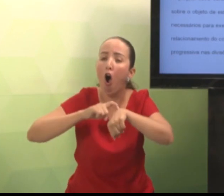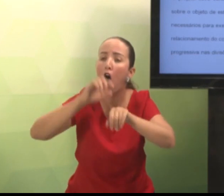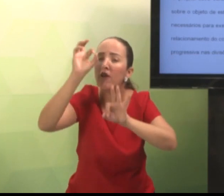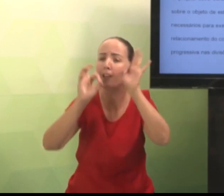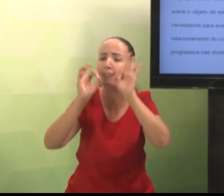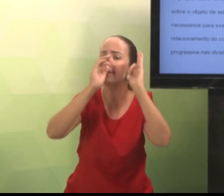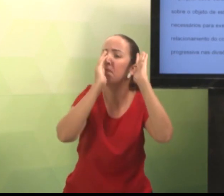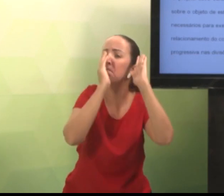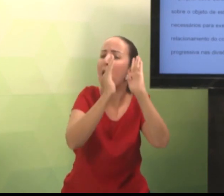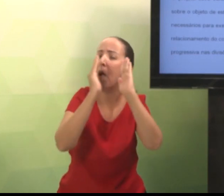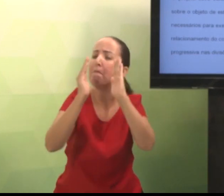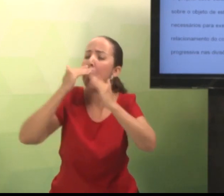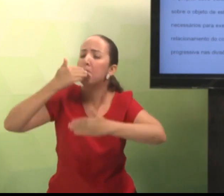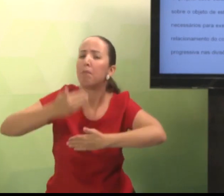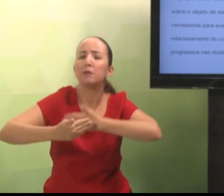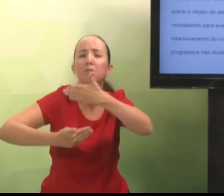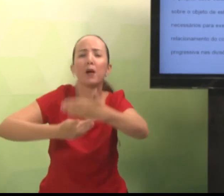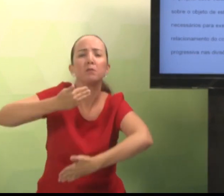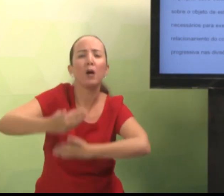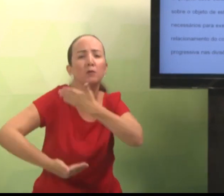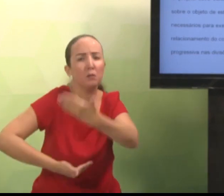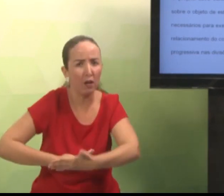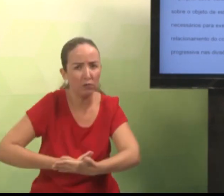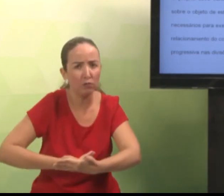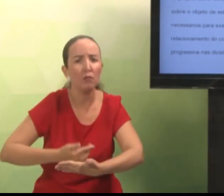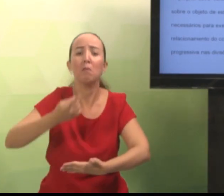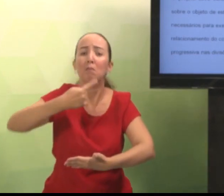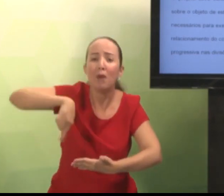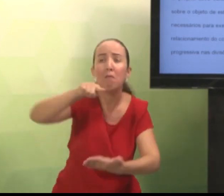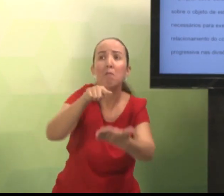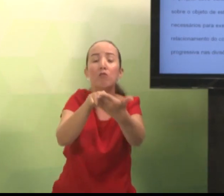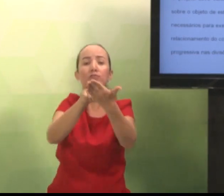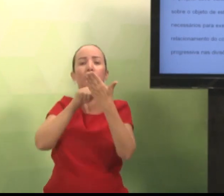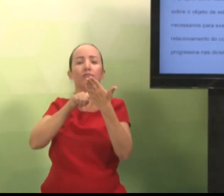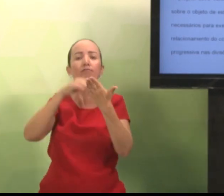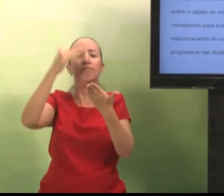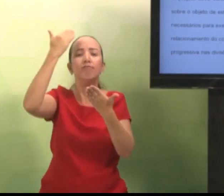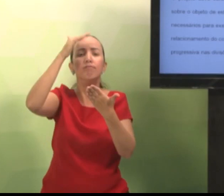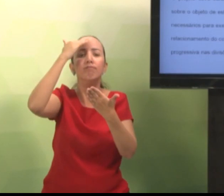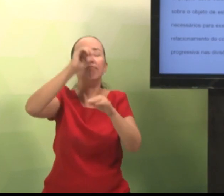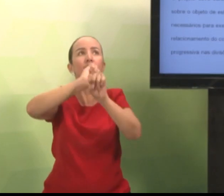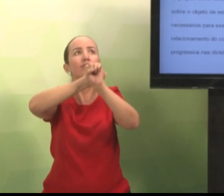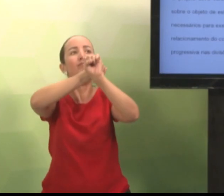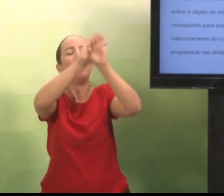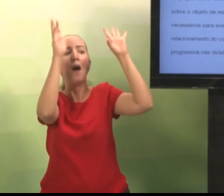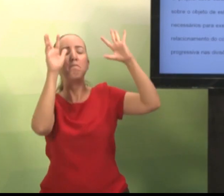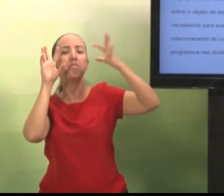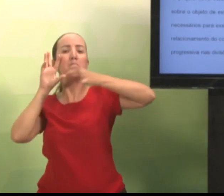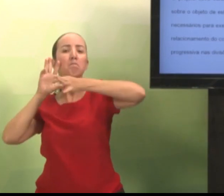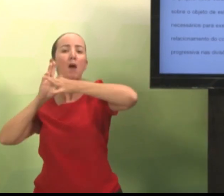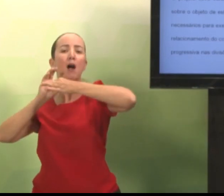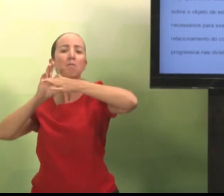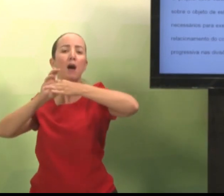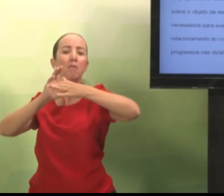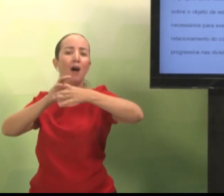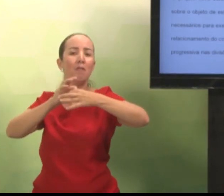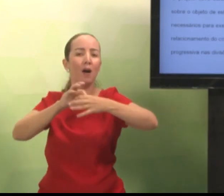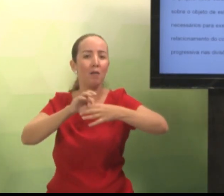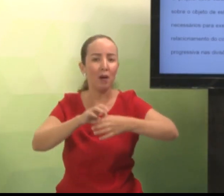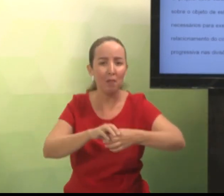utilizados, cronograma. Como será desenvolvida essa pesquisa. Tudo isso vai auxiliar vocês no desenvolvimento do